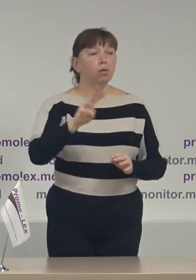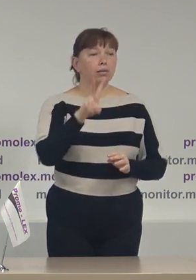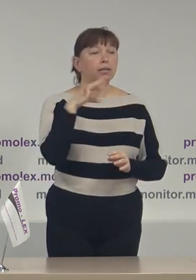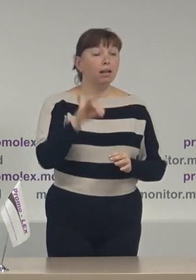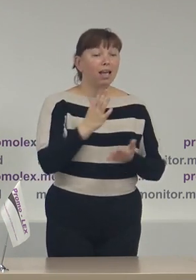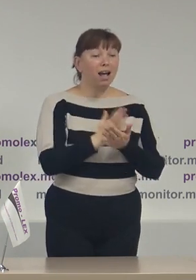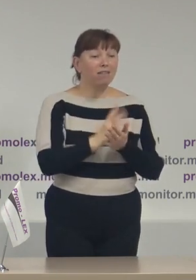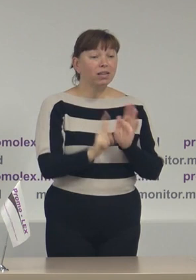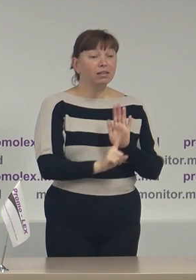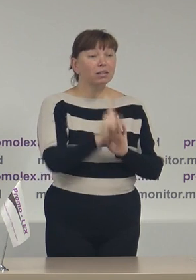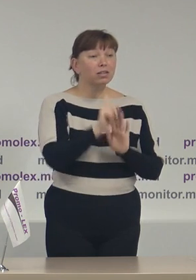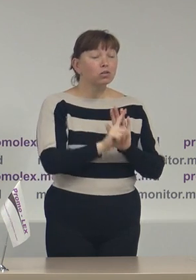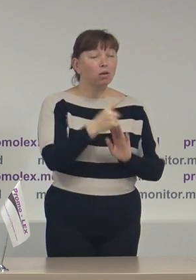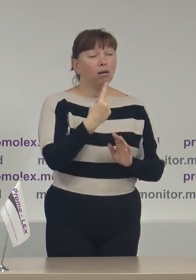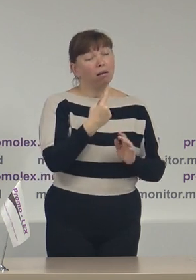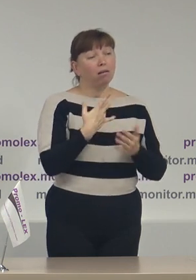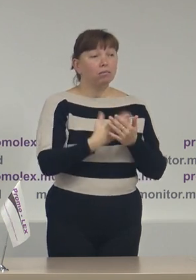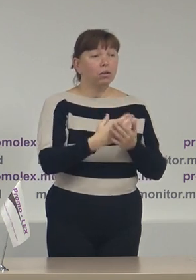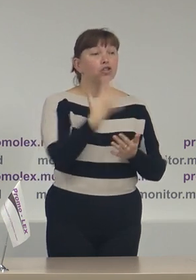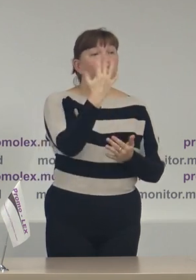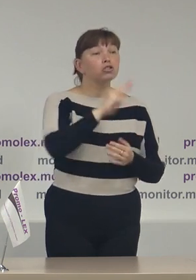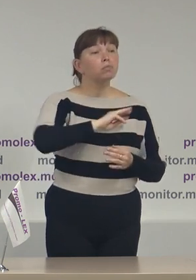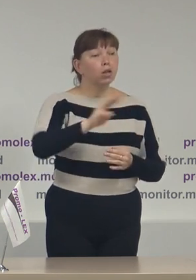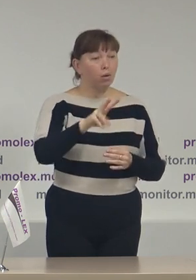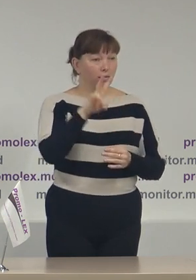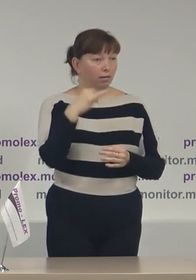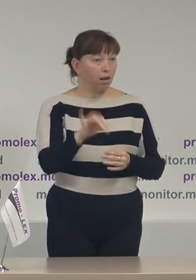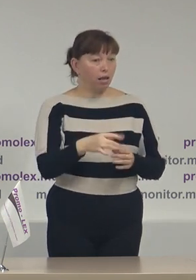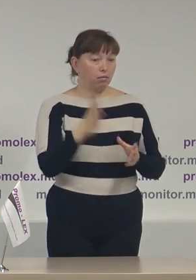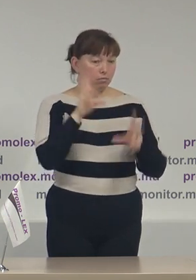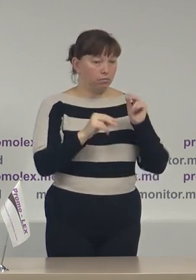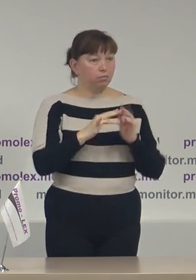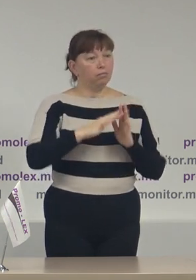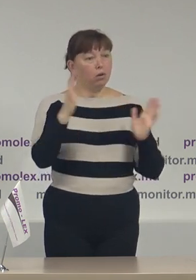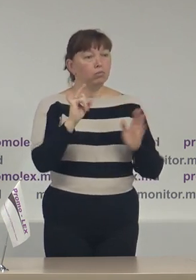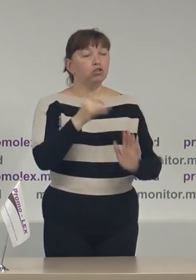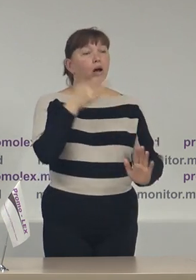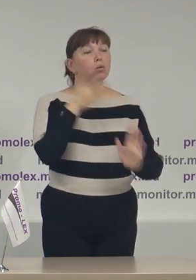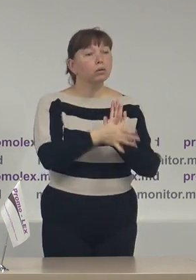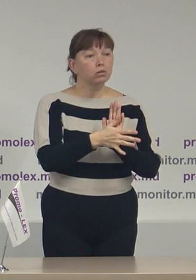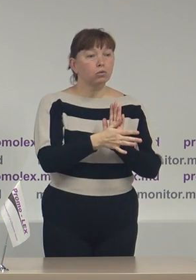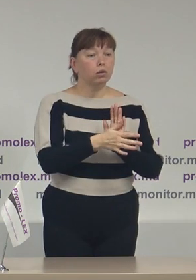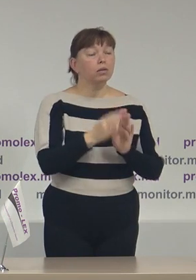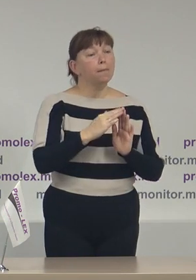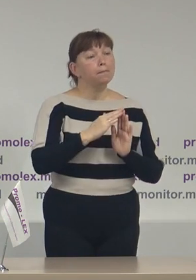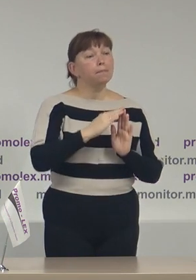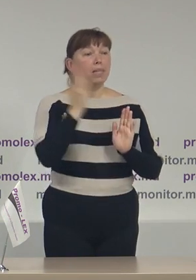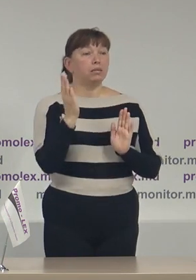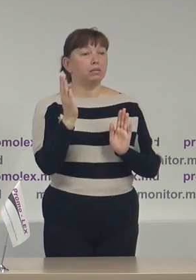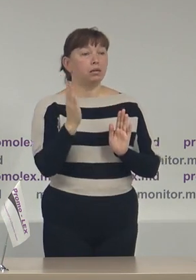sold cam 1,5 milioane de lei și au cheltuit un pic peste